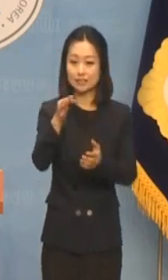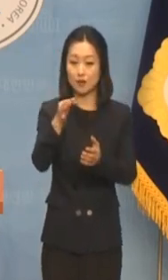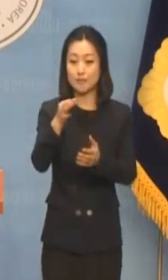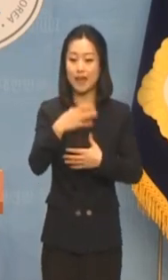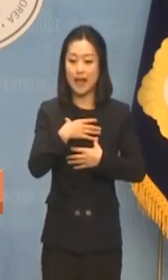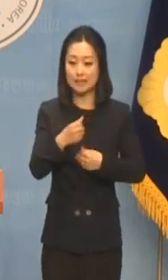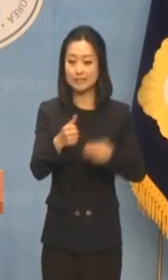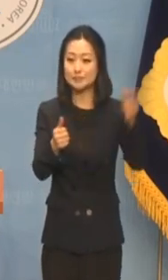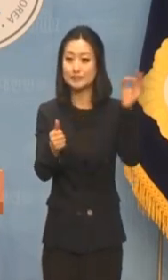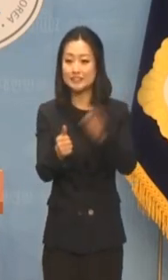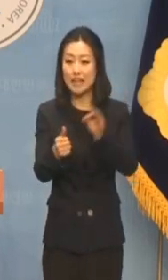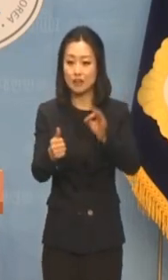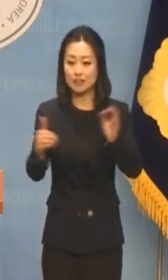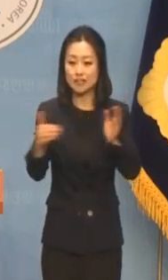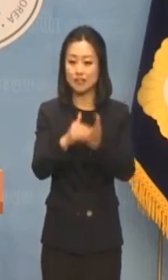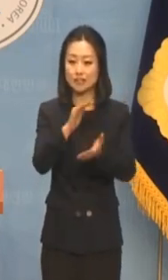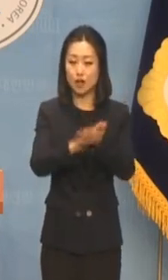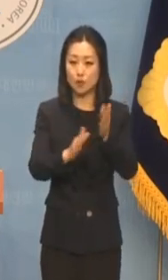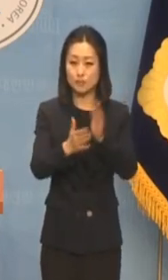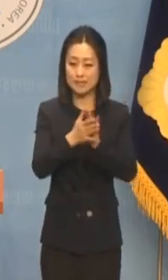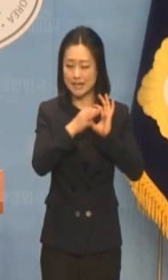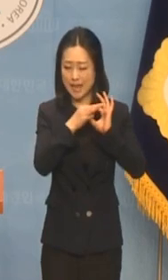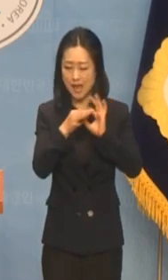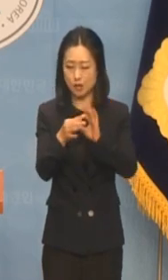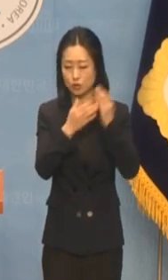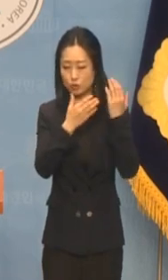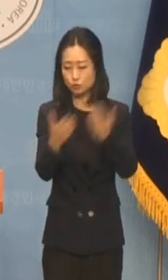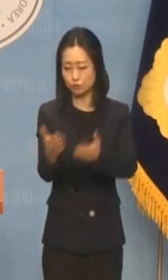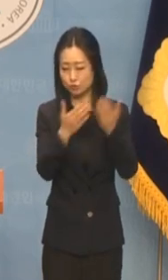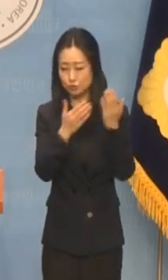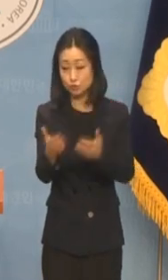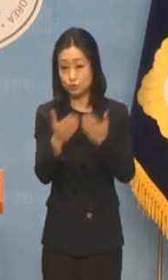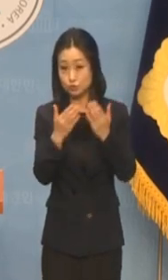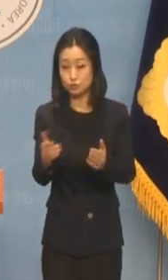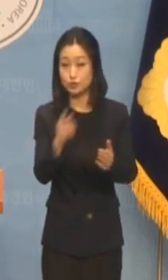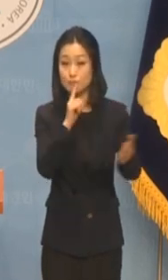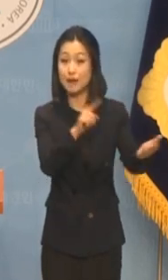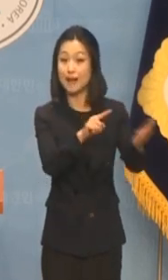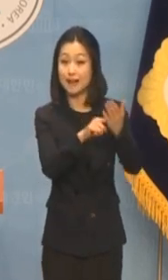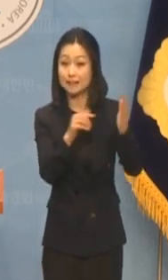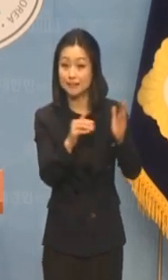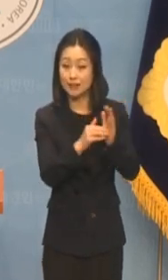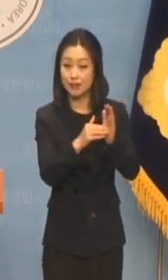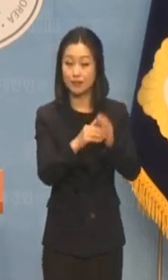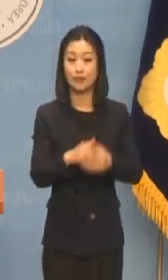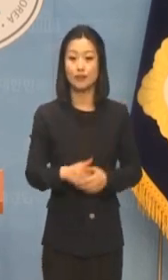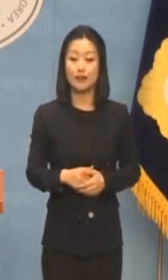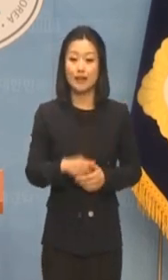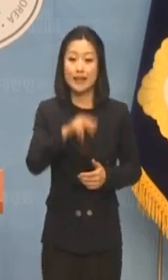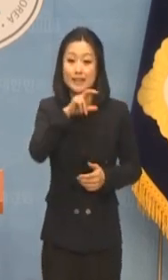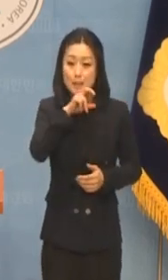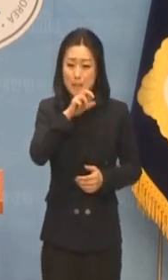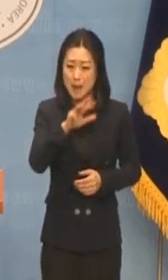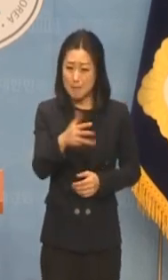자금을 무제한 무기한으로 투입하겠다고 합니다. 지난번처럼 대파